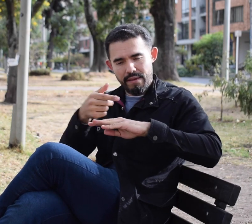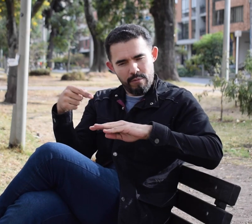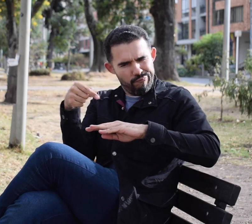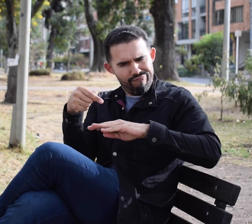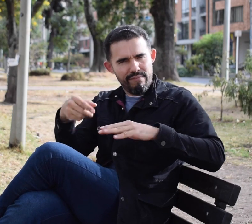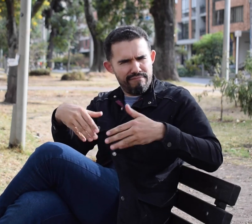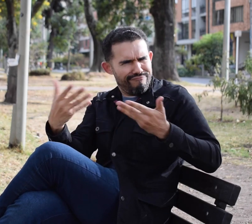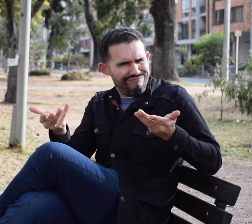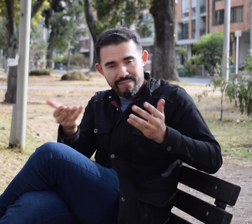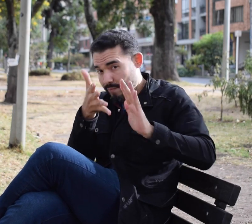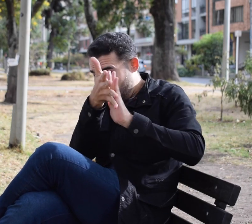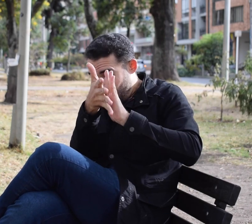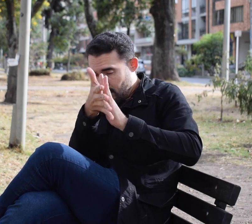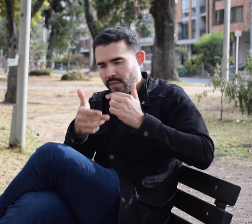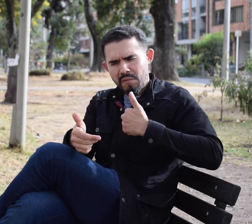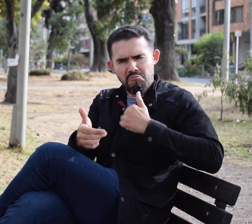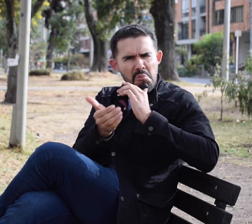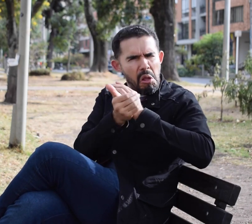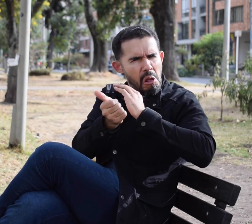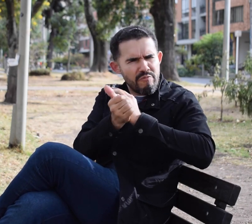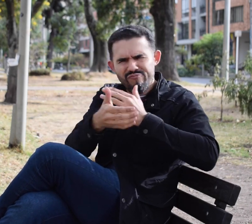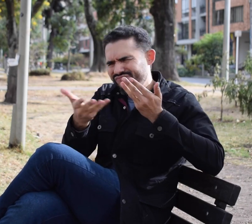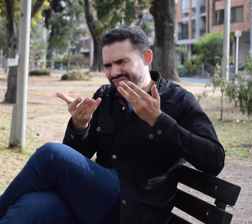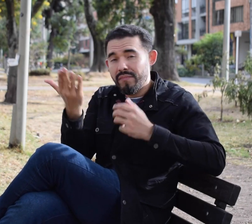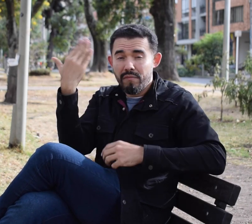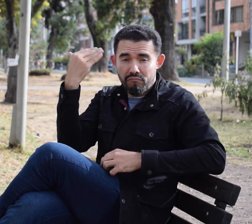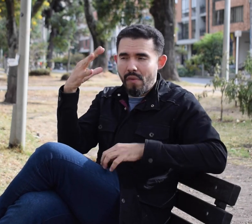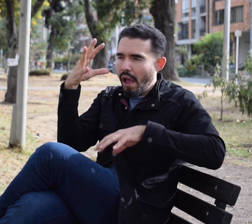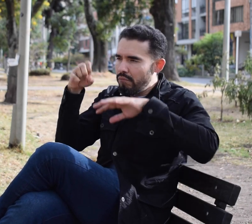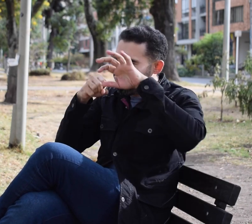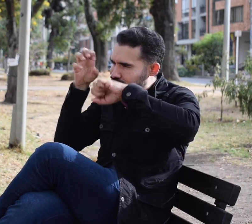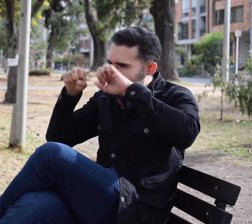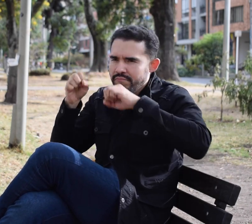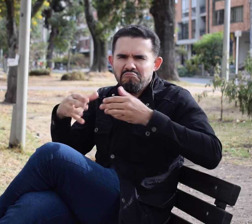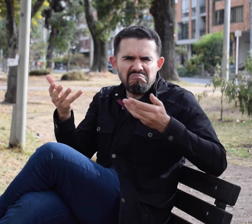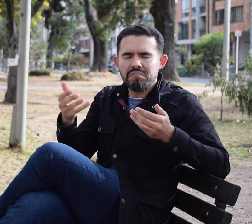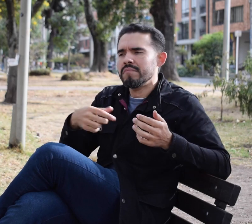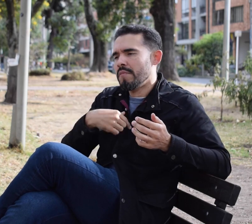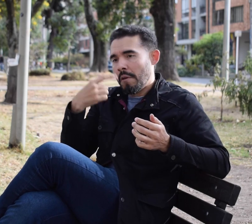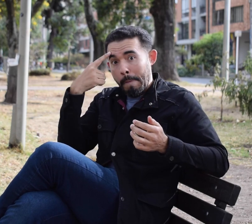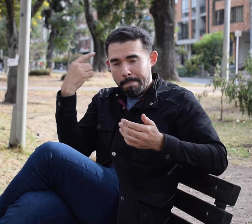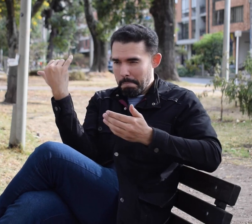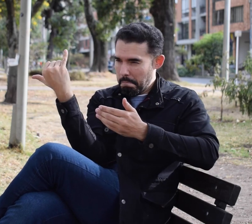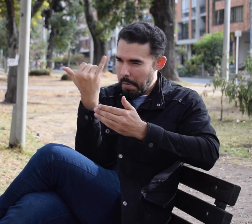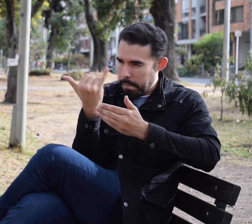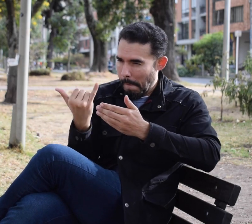anteriormente usaba mis habilidades artísticas en campos como dibujo a lápiz claro oscuro